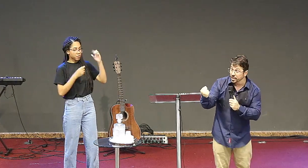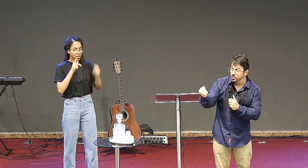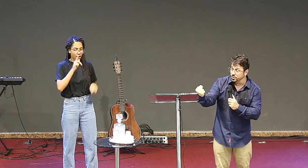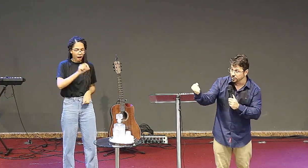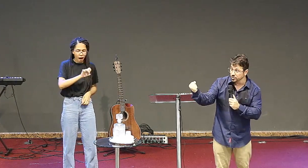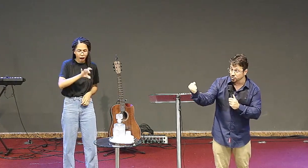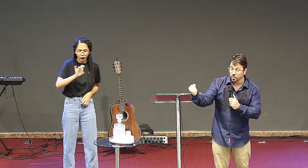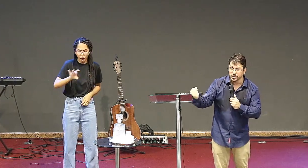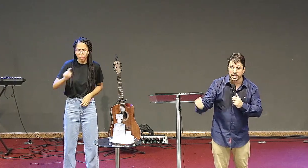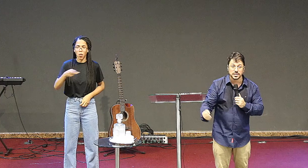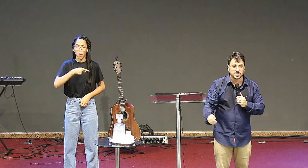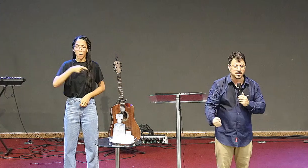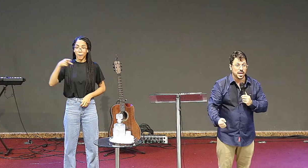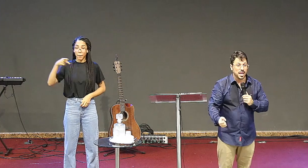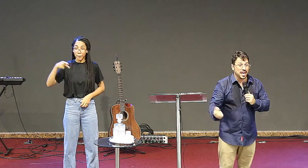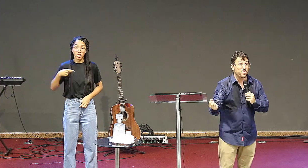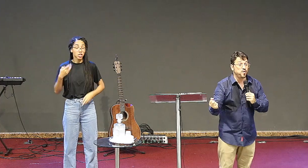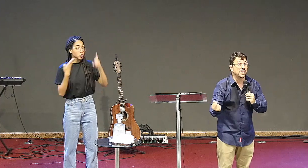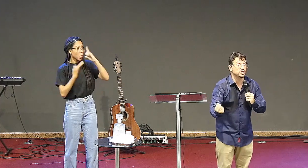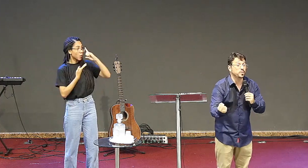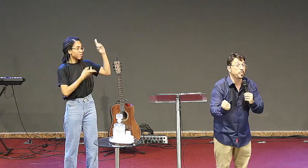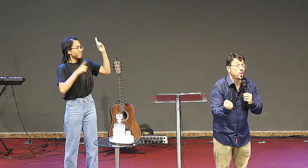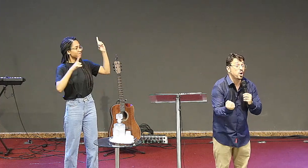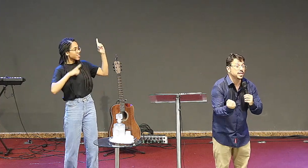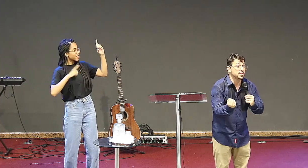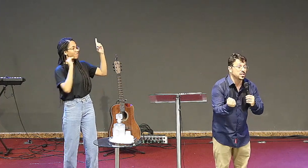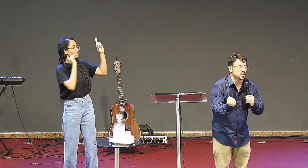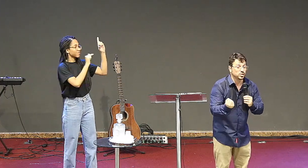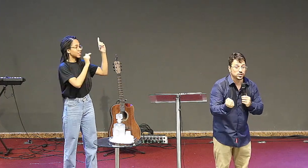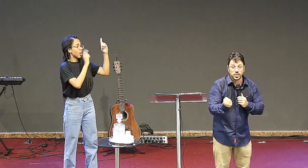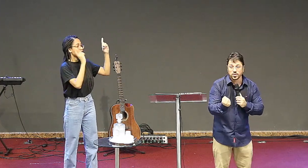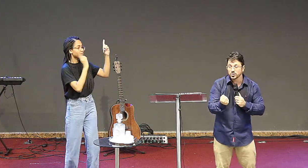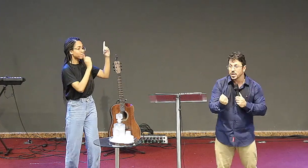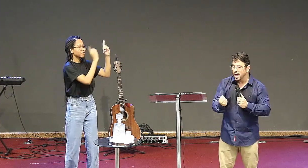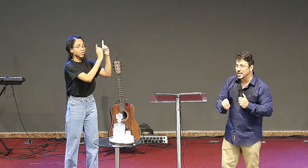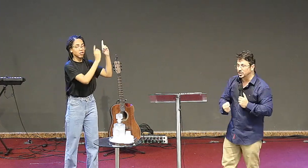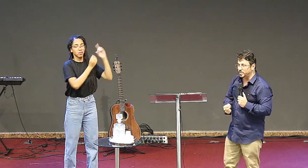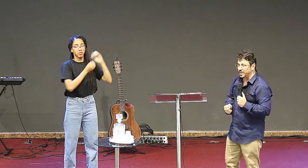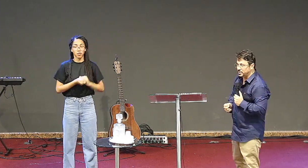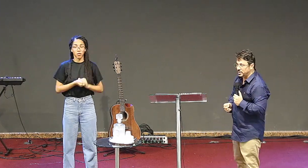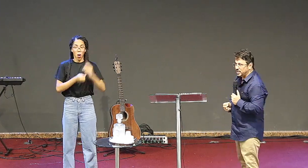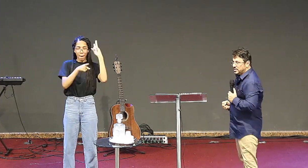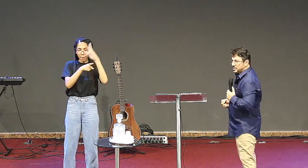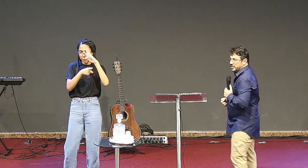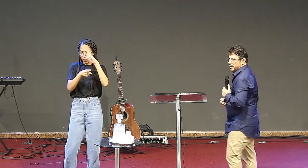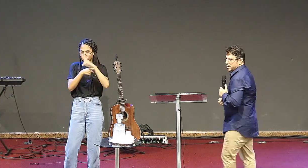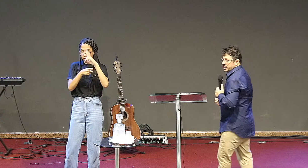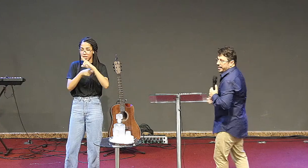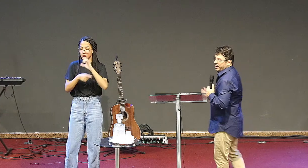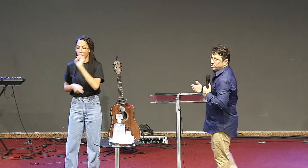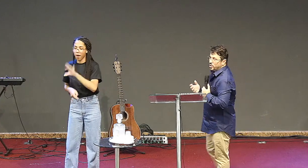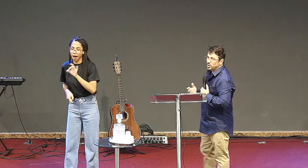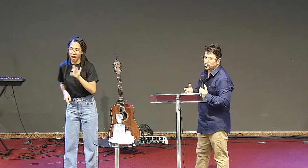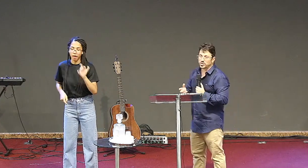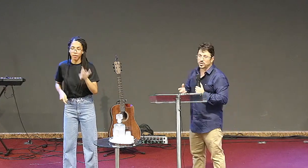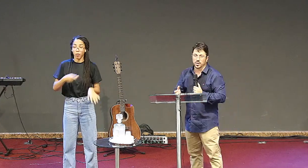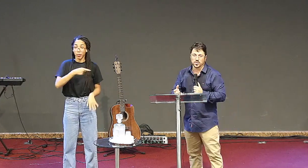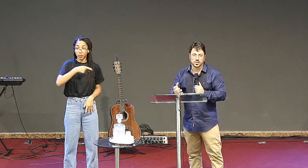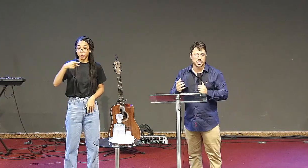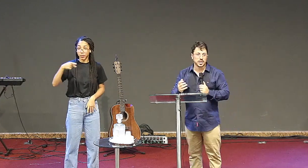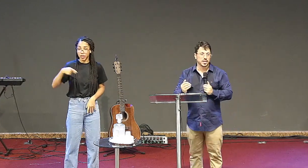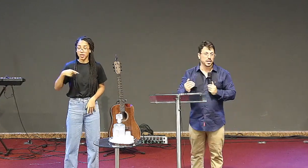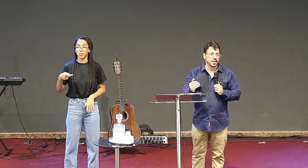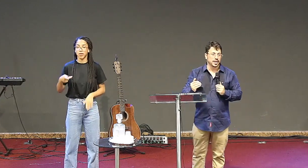de Deus sobre eles. Ela fala de proteção de Deus a respeito deles. E é curioso, meus